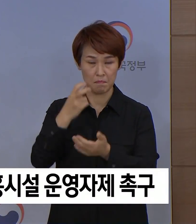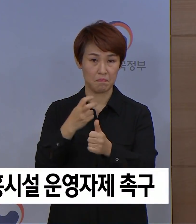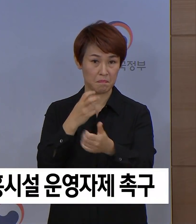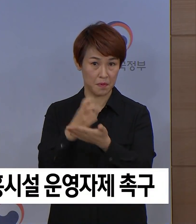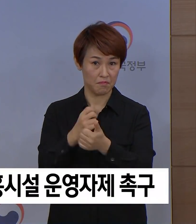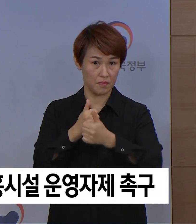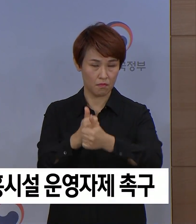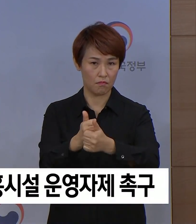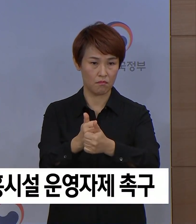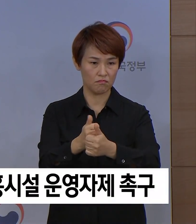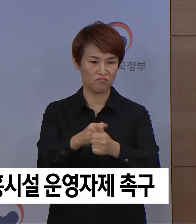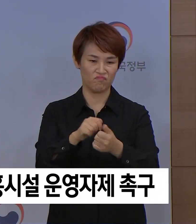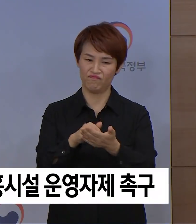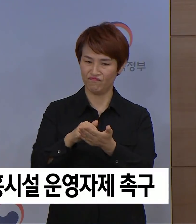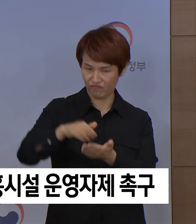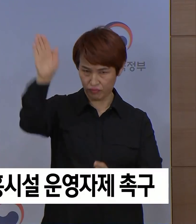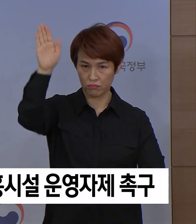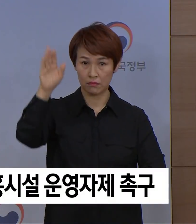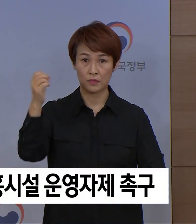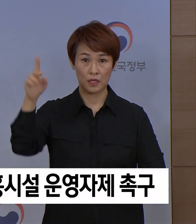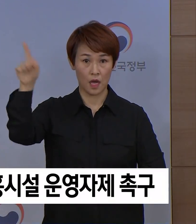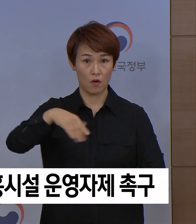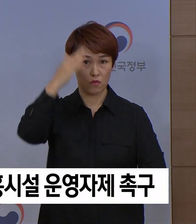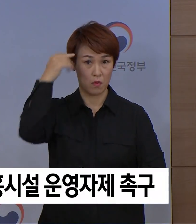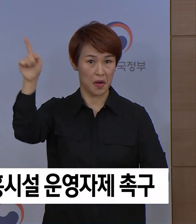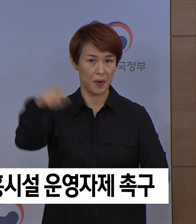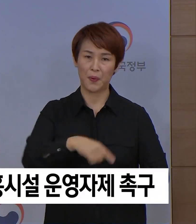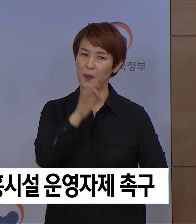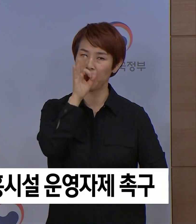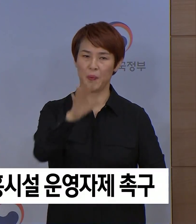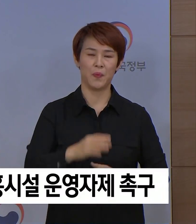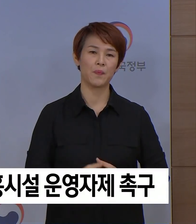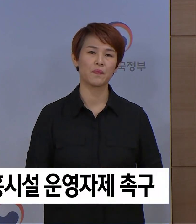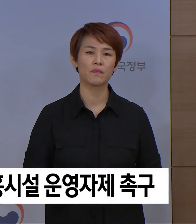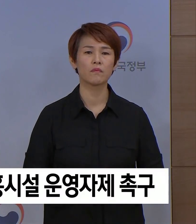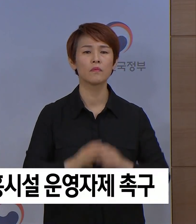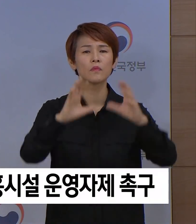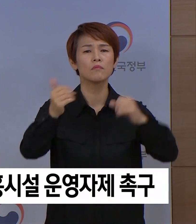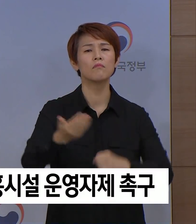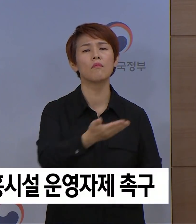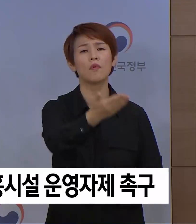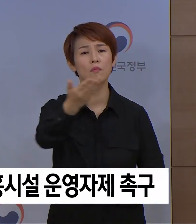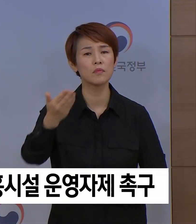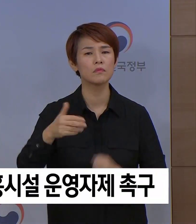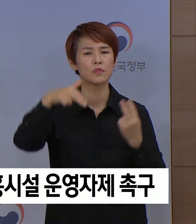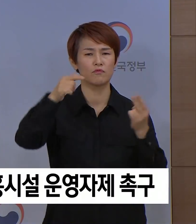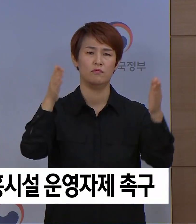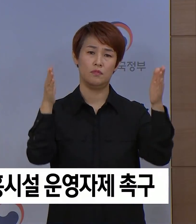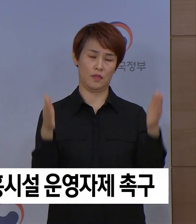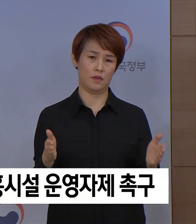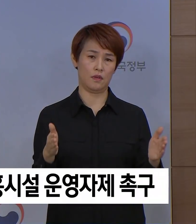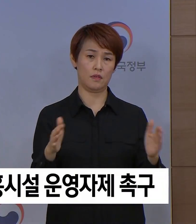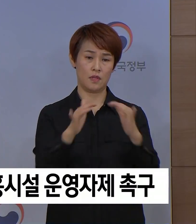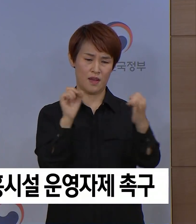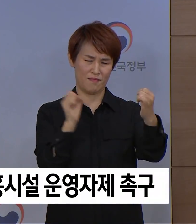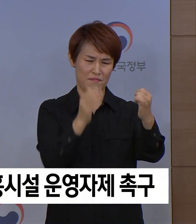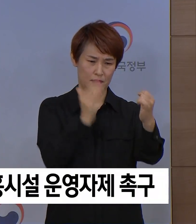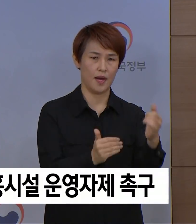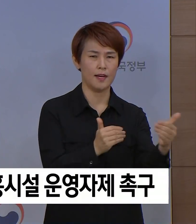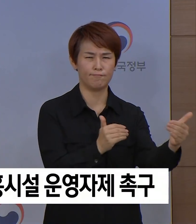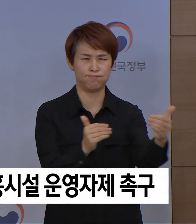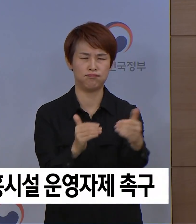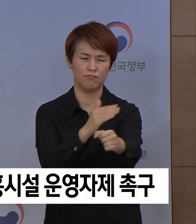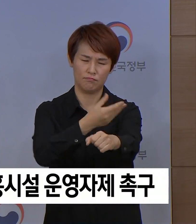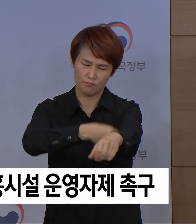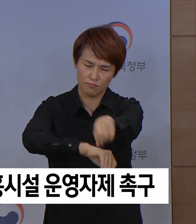제2국도 검지할 것입니다. 국민 여러분 께서도 앞으로 2주간 사회적 거리 두기에 적극